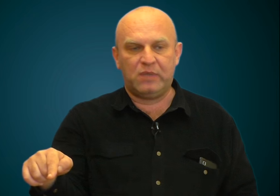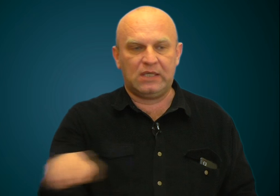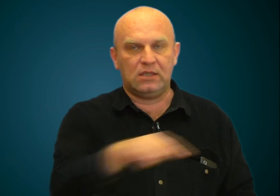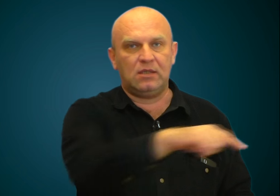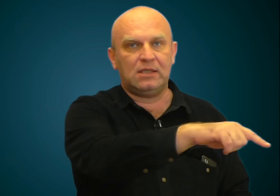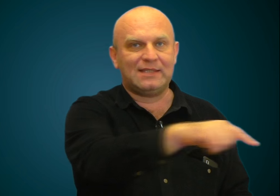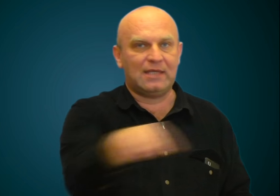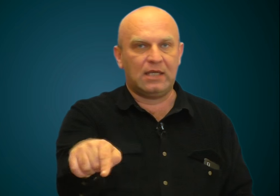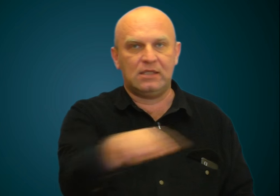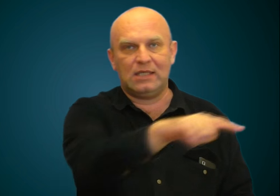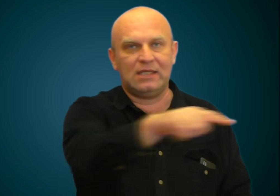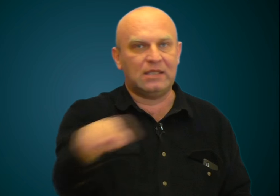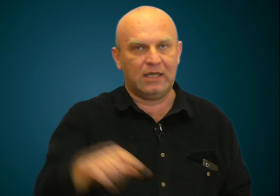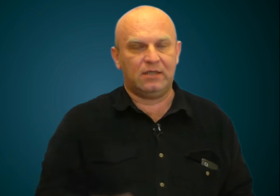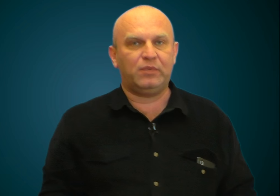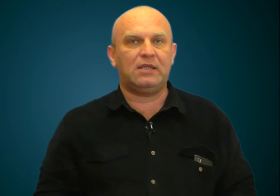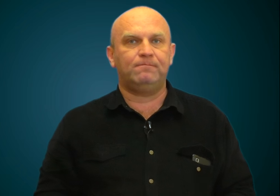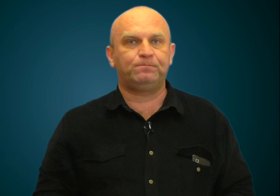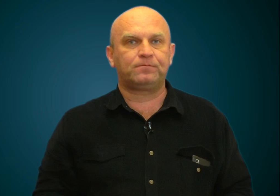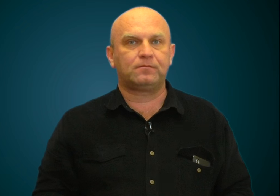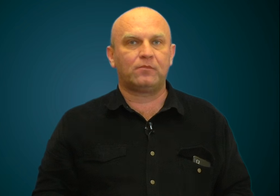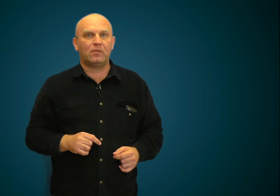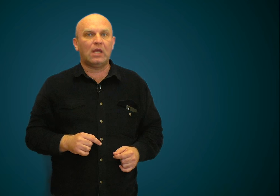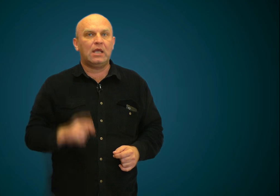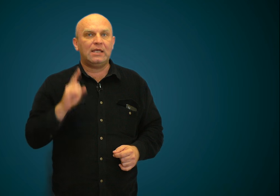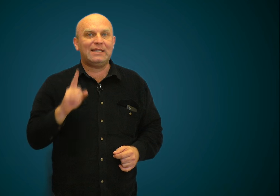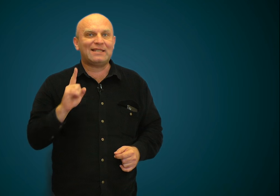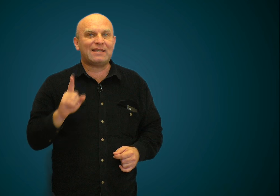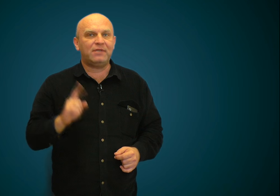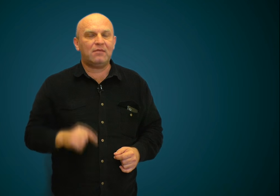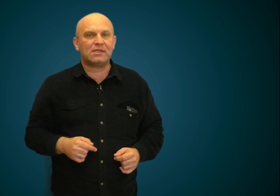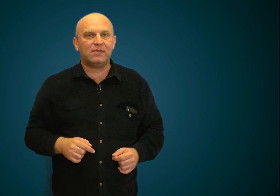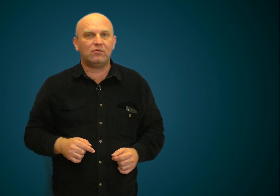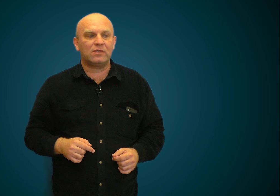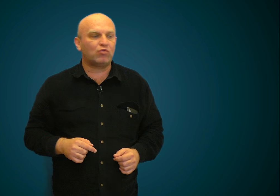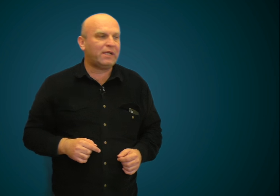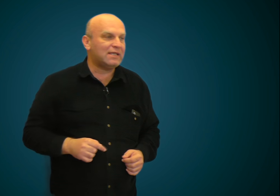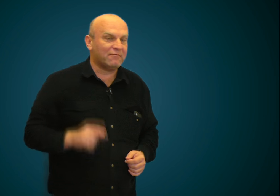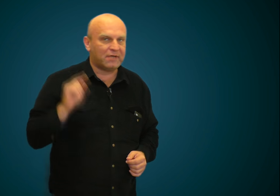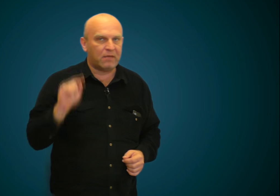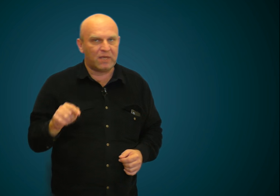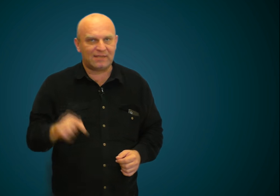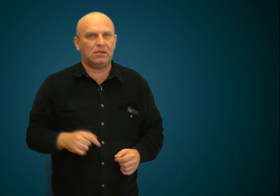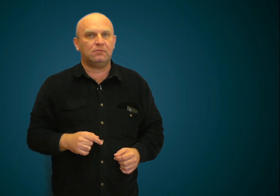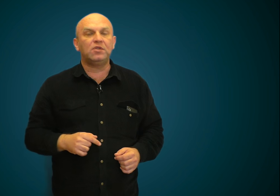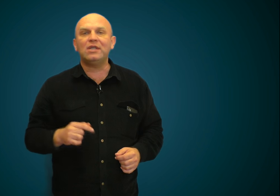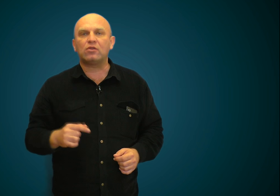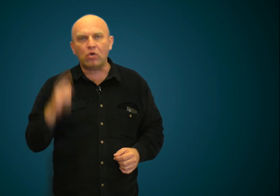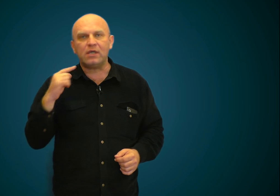передний, средний и дальний план. И за время своего выступления вы обязаны не только